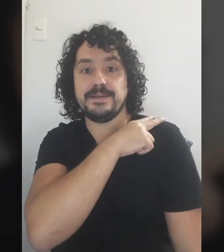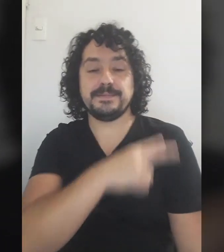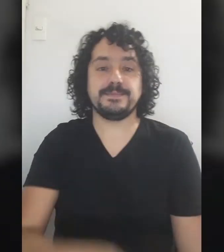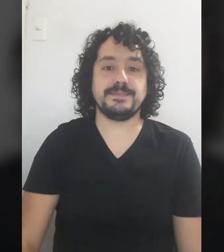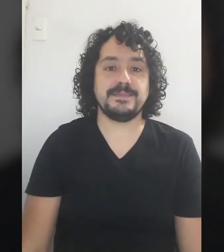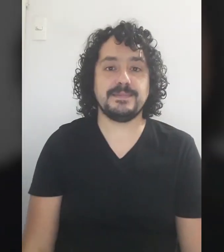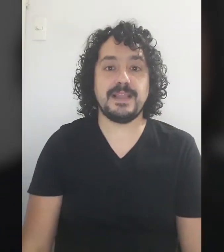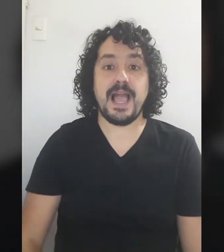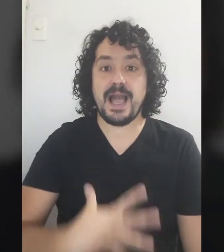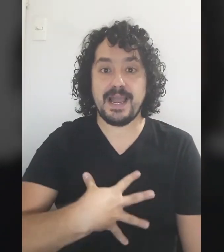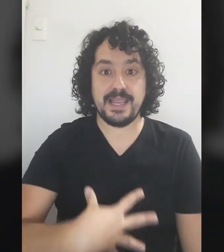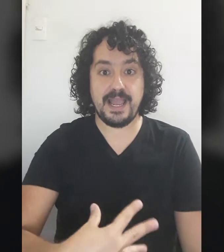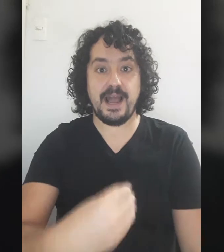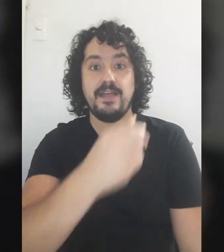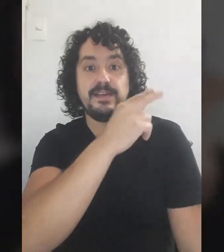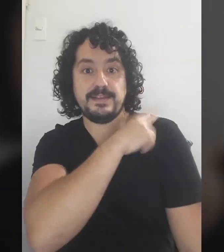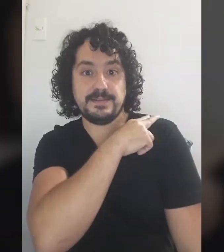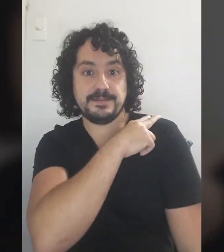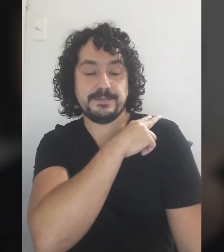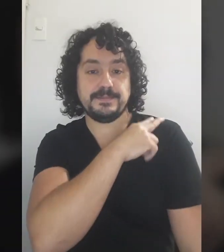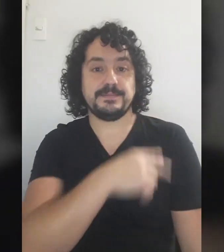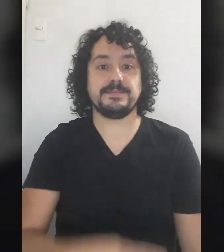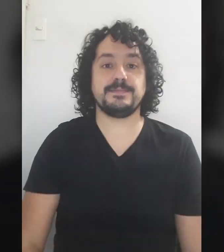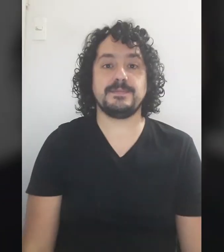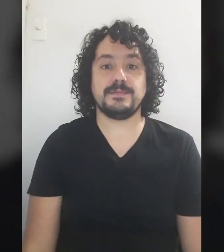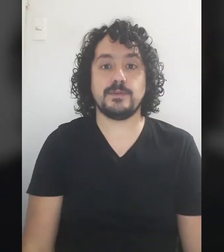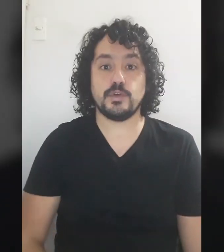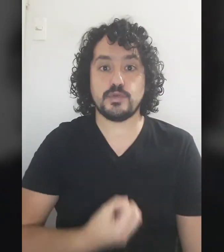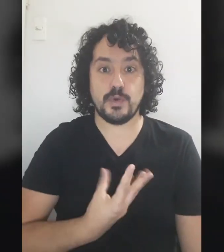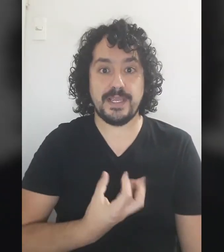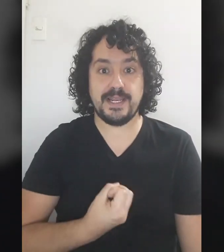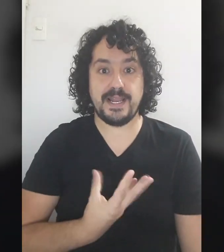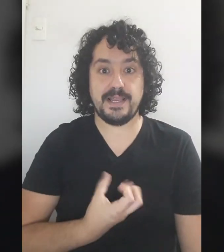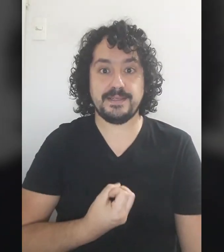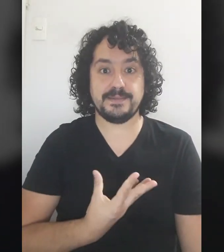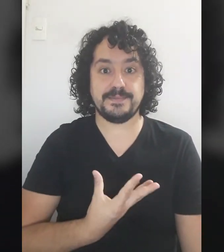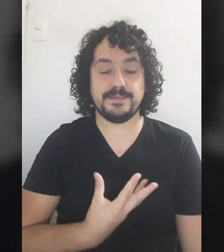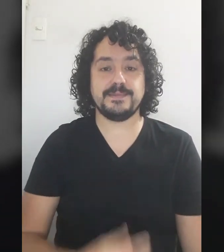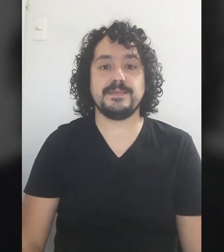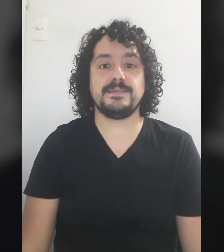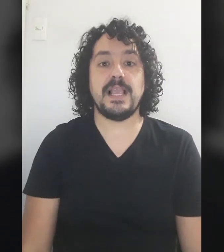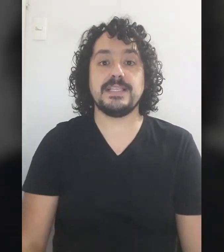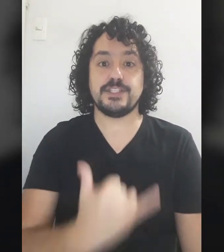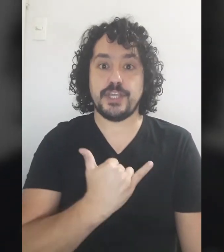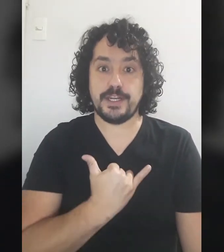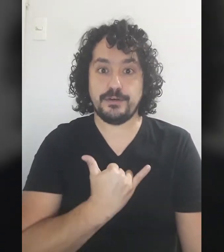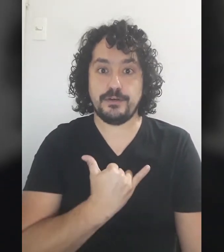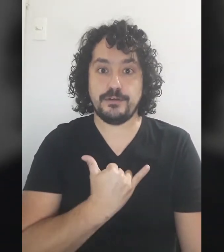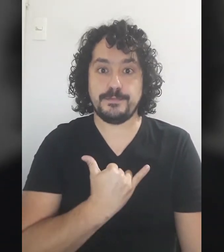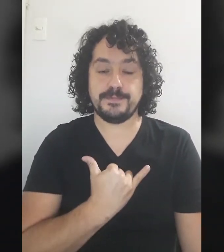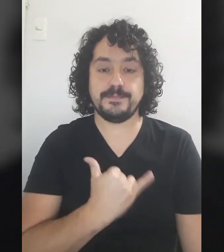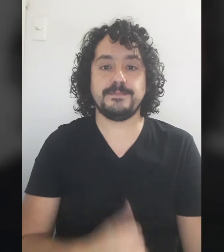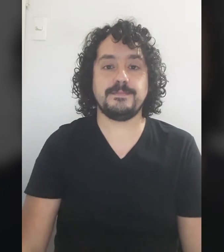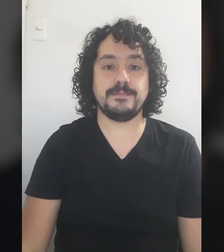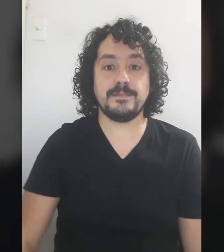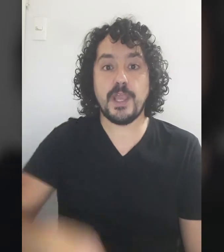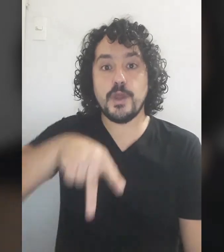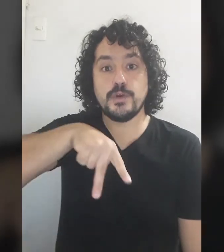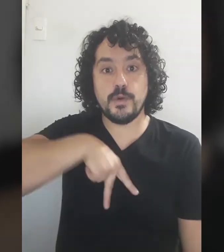Ahijada Suegra Tierno No